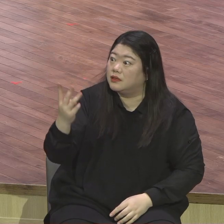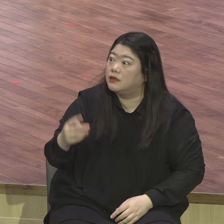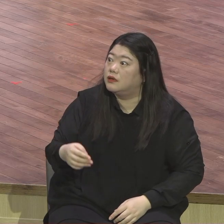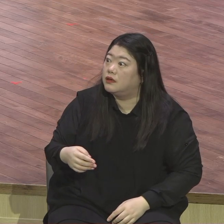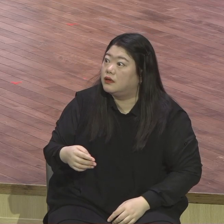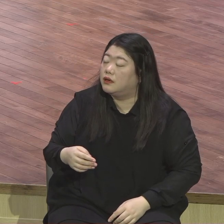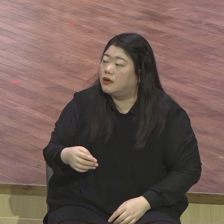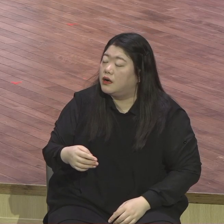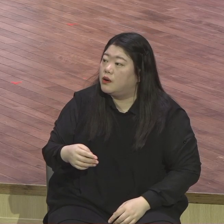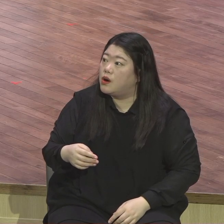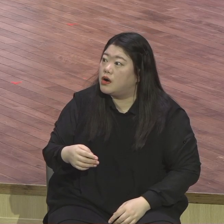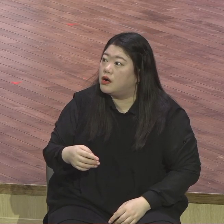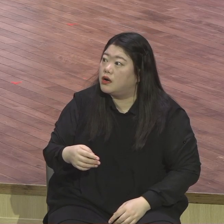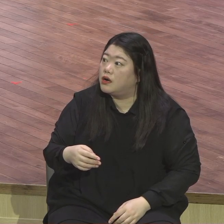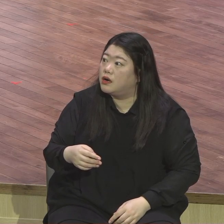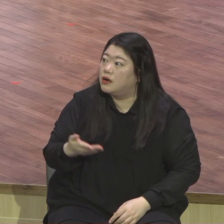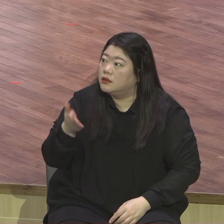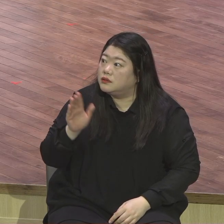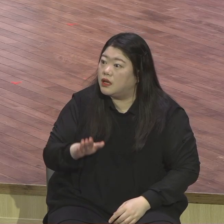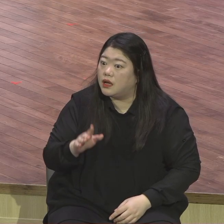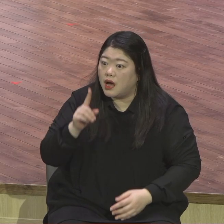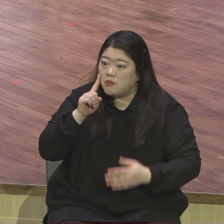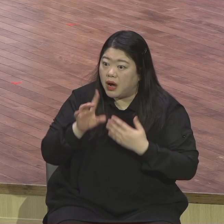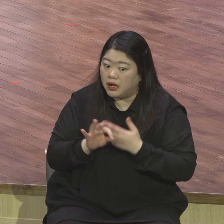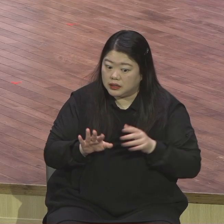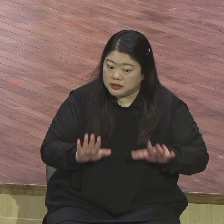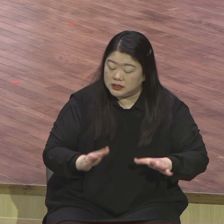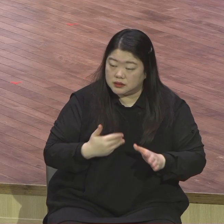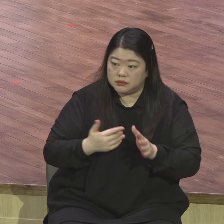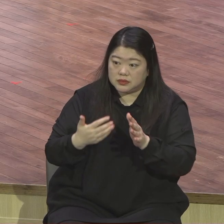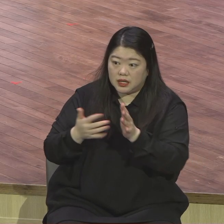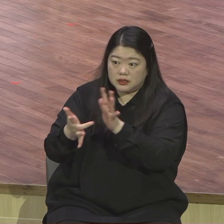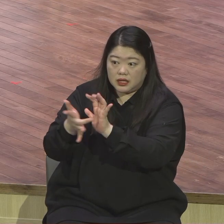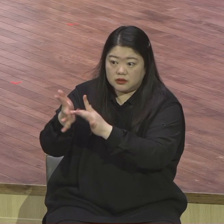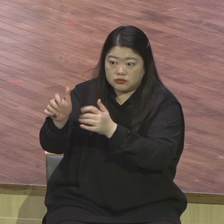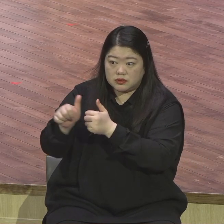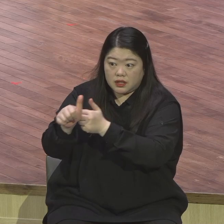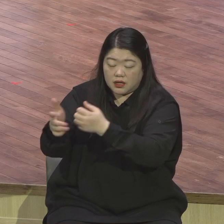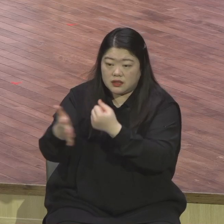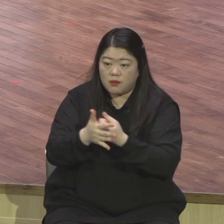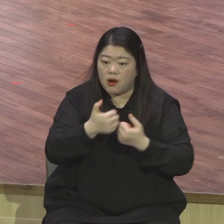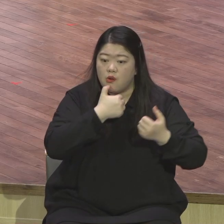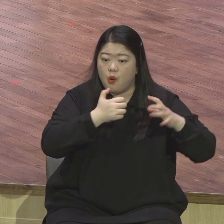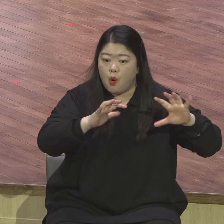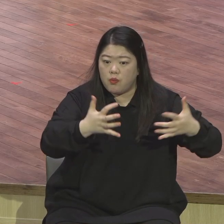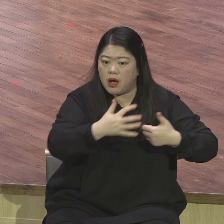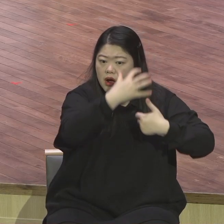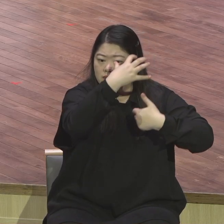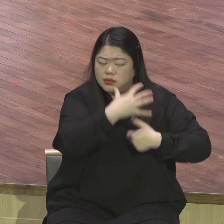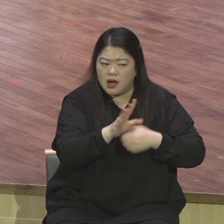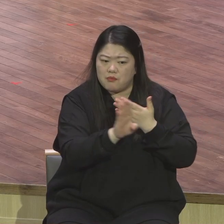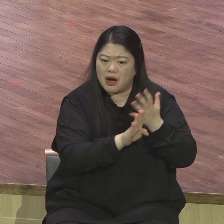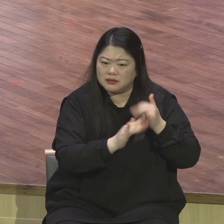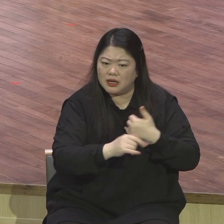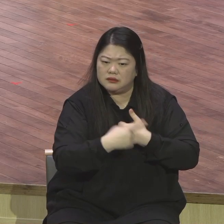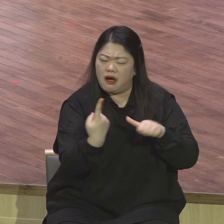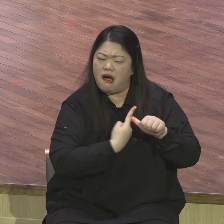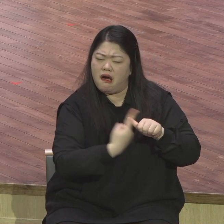육체의 가지기 때문에 엄청나게 다 당할 다 보고 있어요 예수님이 너희들이 앞으로 전부 다 죽어요